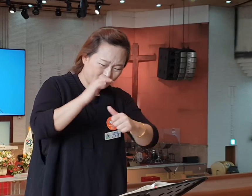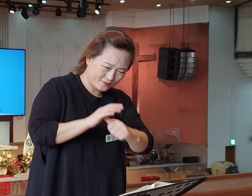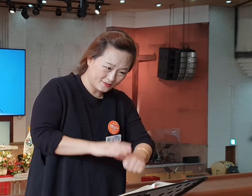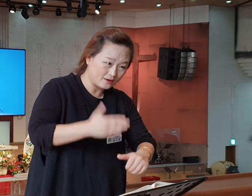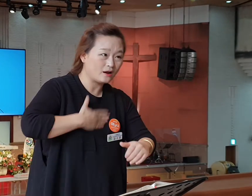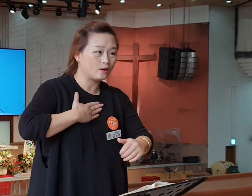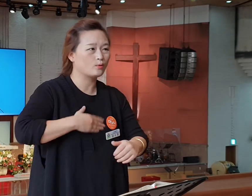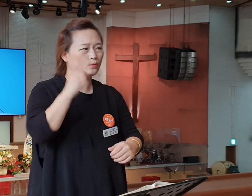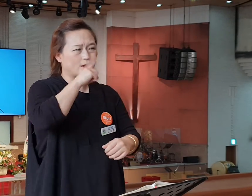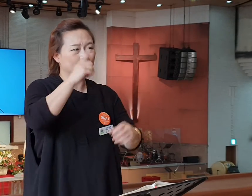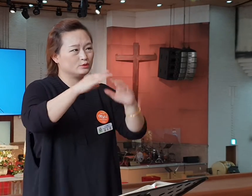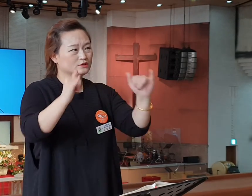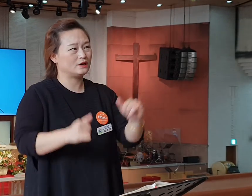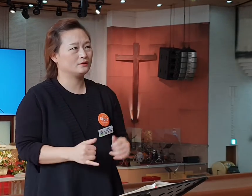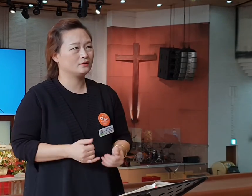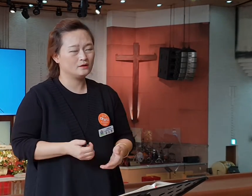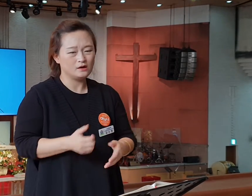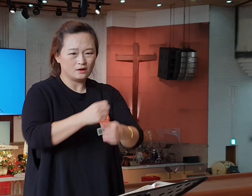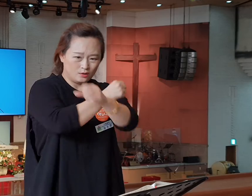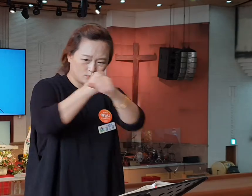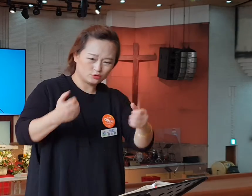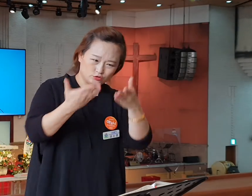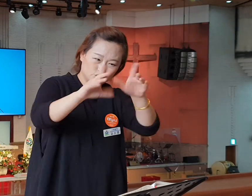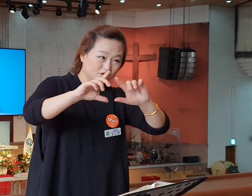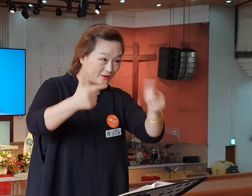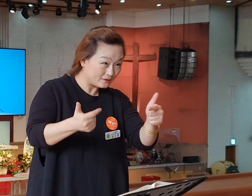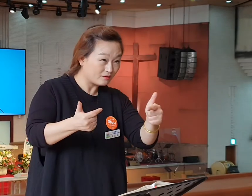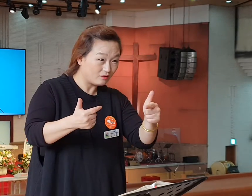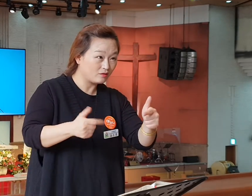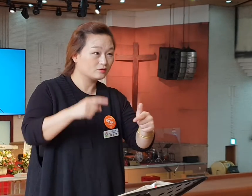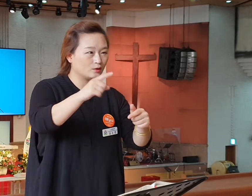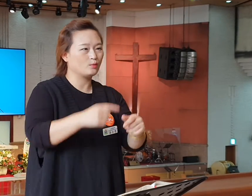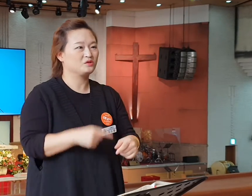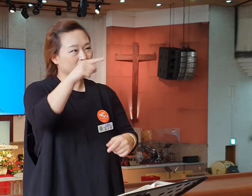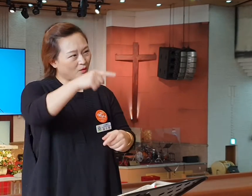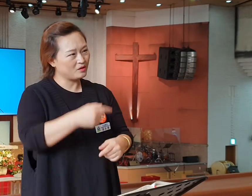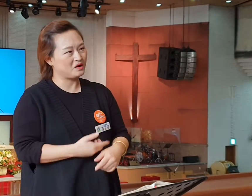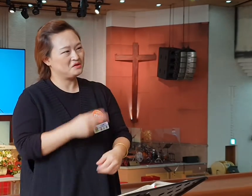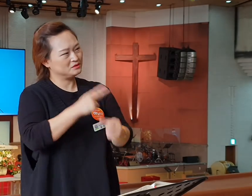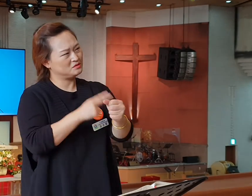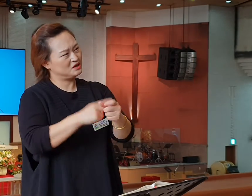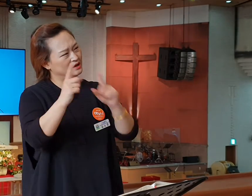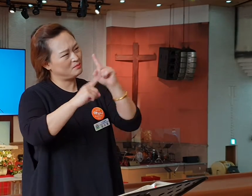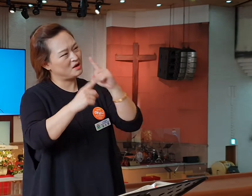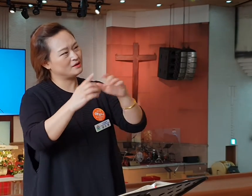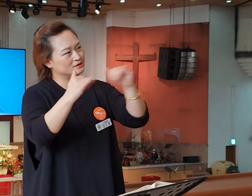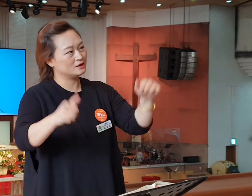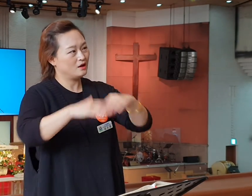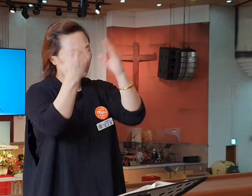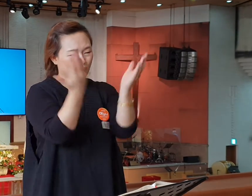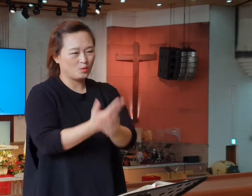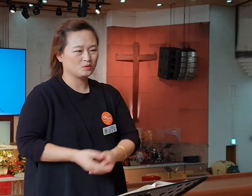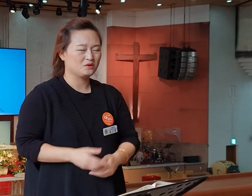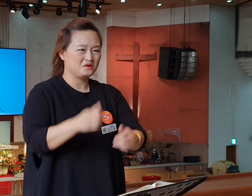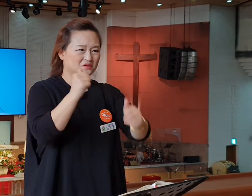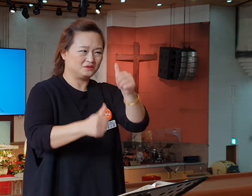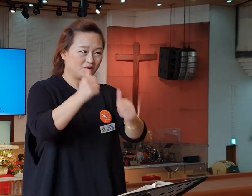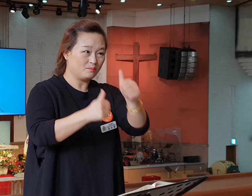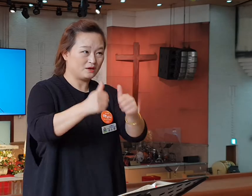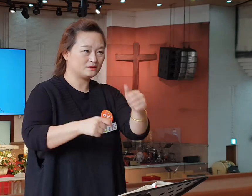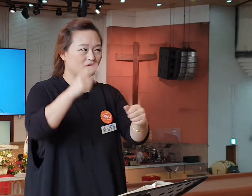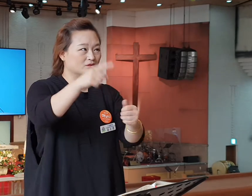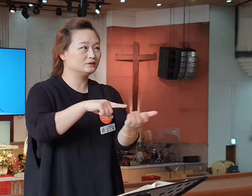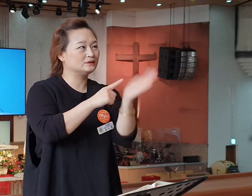자들을 용납지 아니한 것과 자칭 사도라 하던 자들을 너희가 시험하여 그 거듭된 것을 내가 드러낸 것